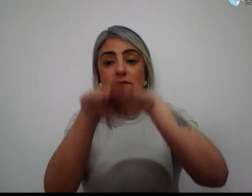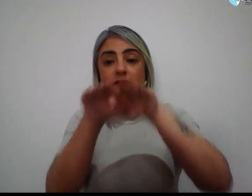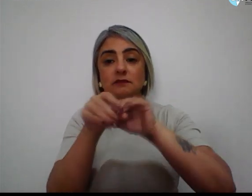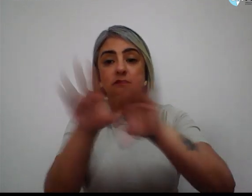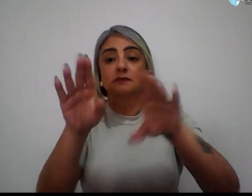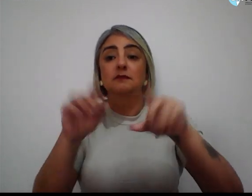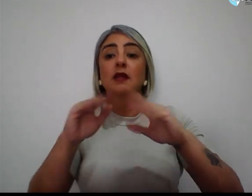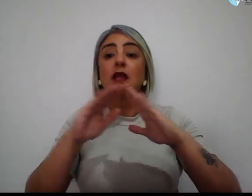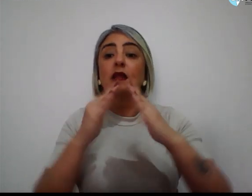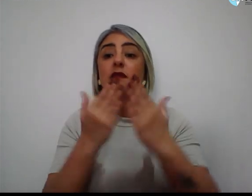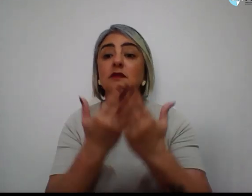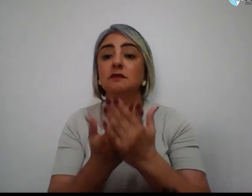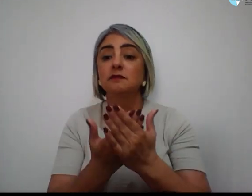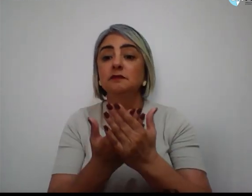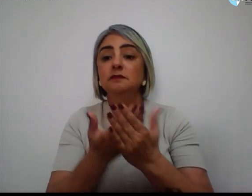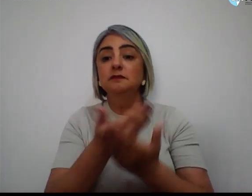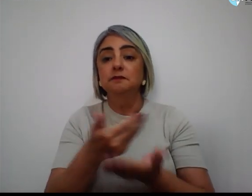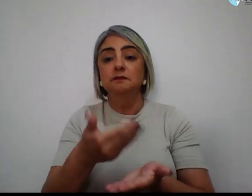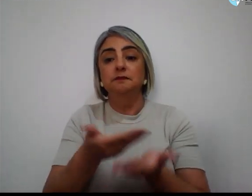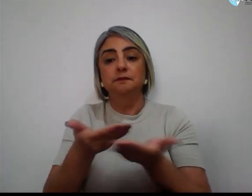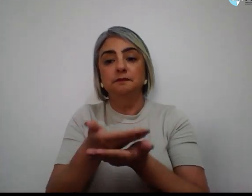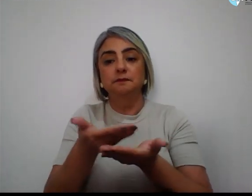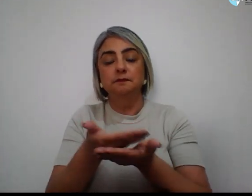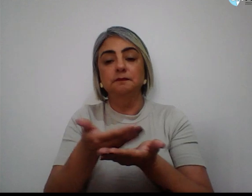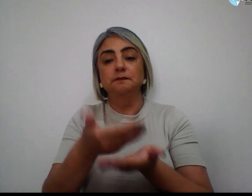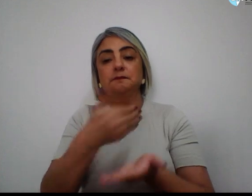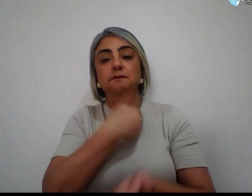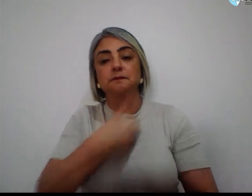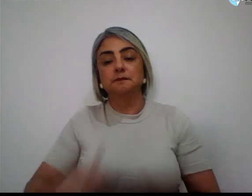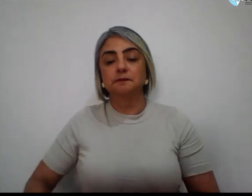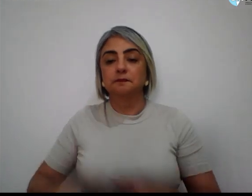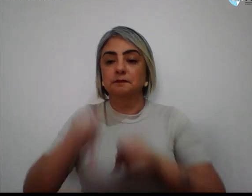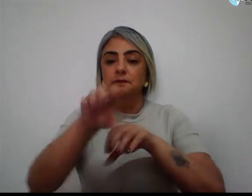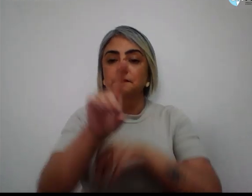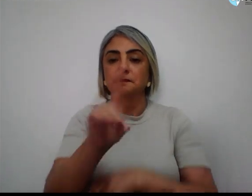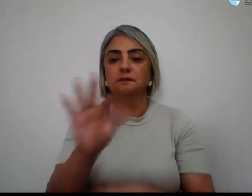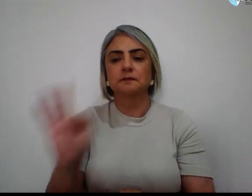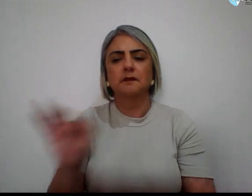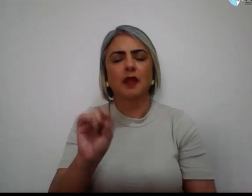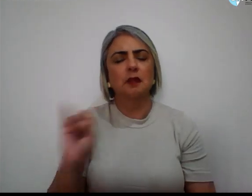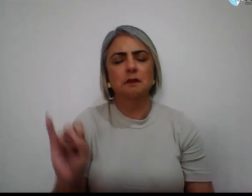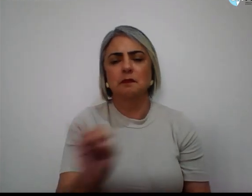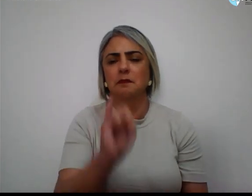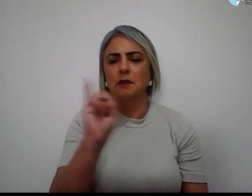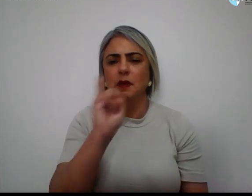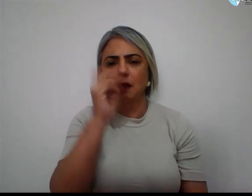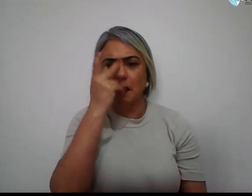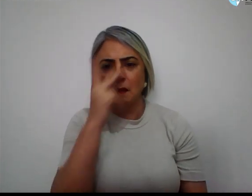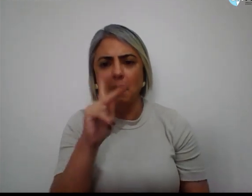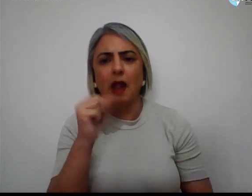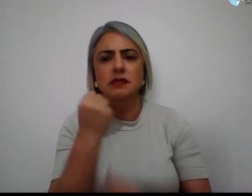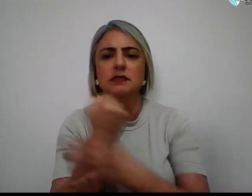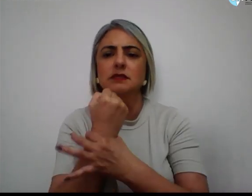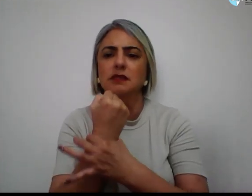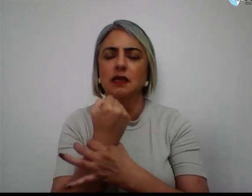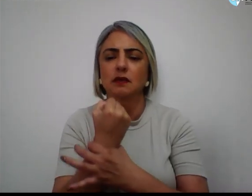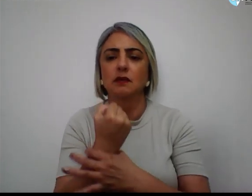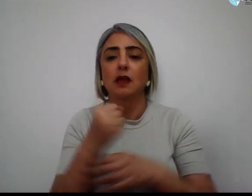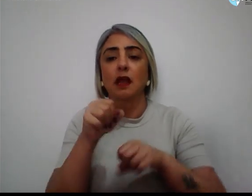escolas da rede pública de ensino do Distrito Federal são fundamentais para assegurar educação pública,